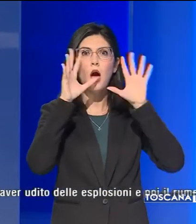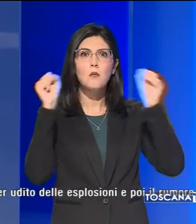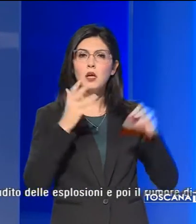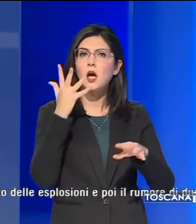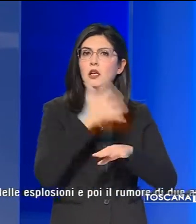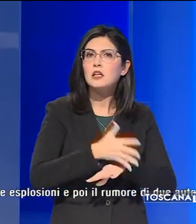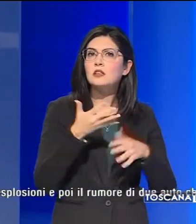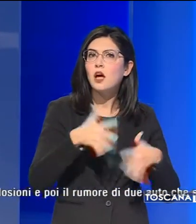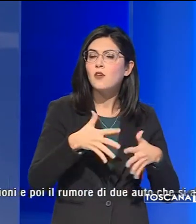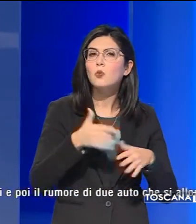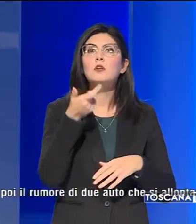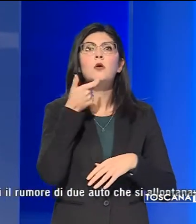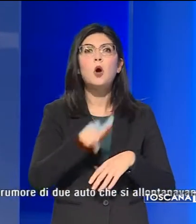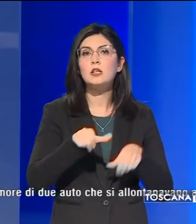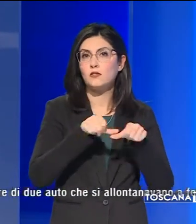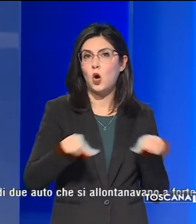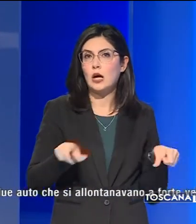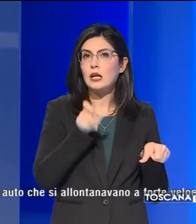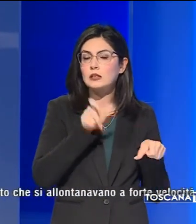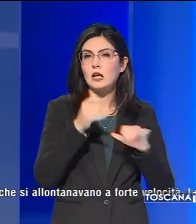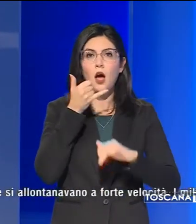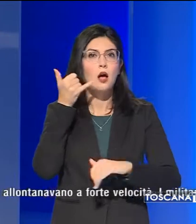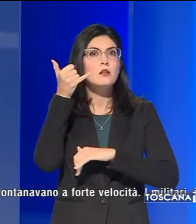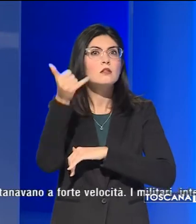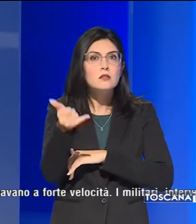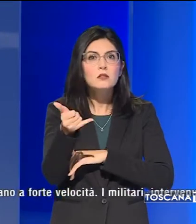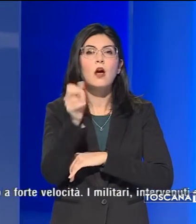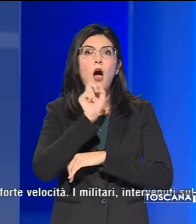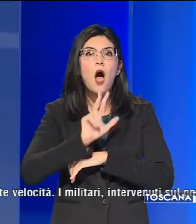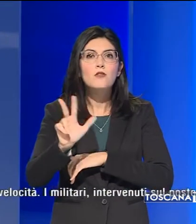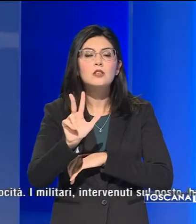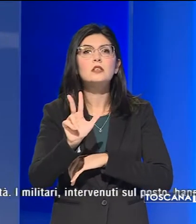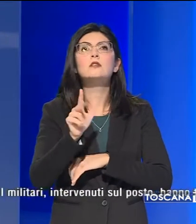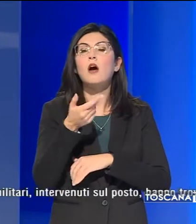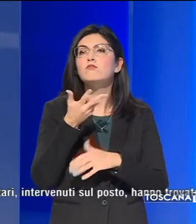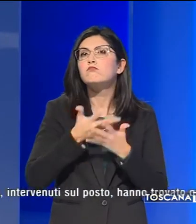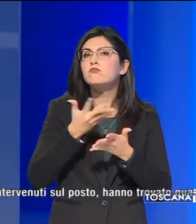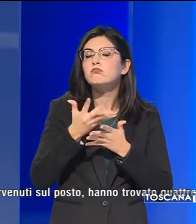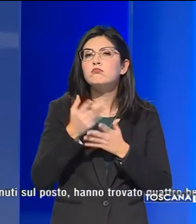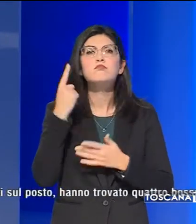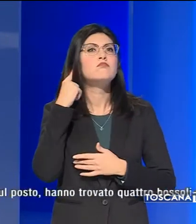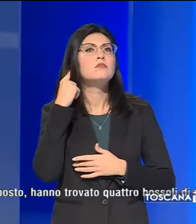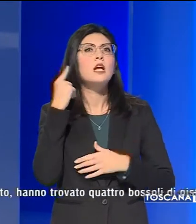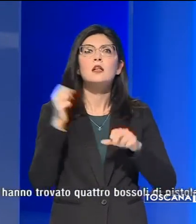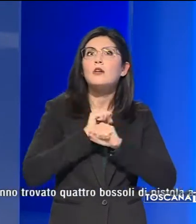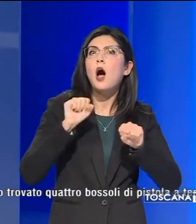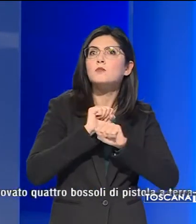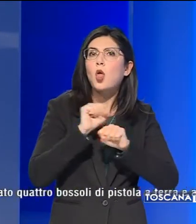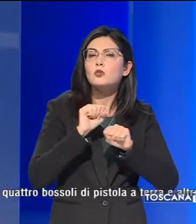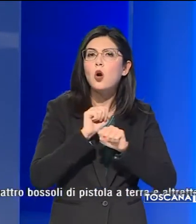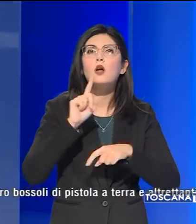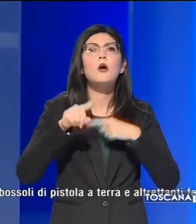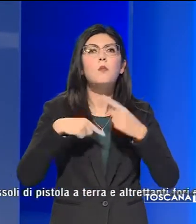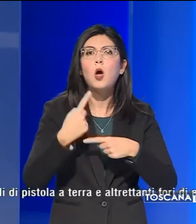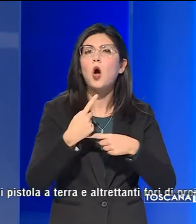avvisati da un residente che ha riferito di aver udito delle esplosioni e poi il